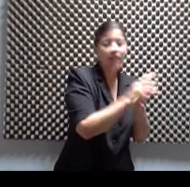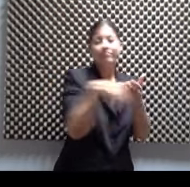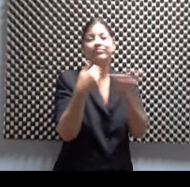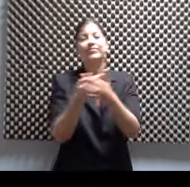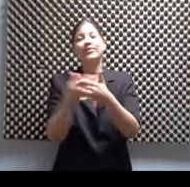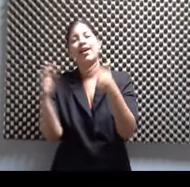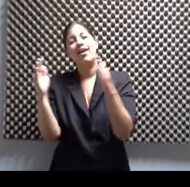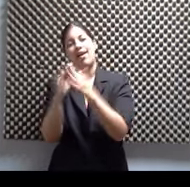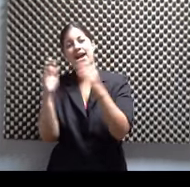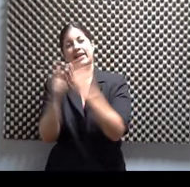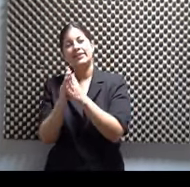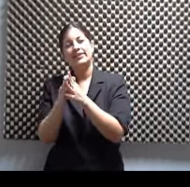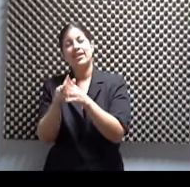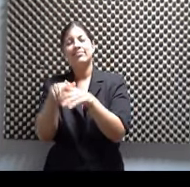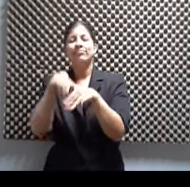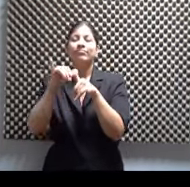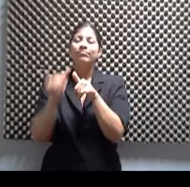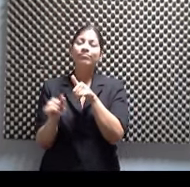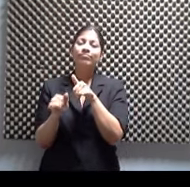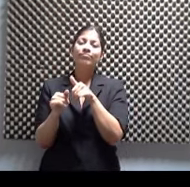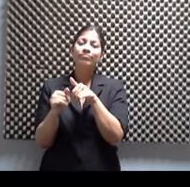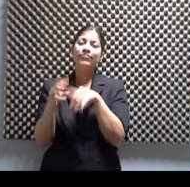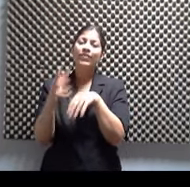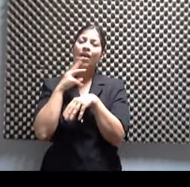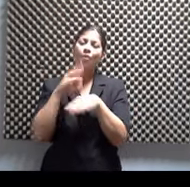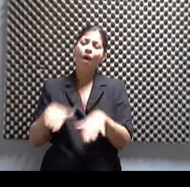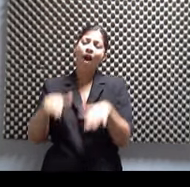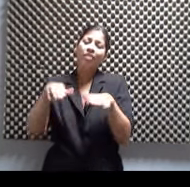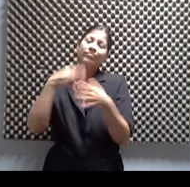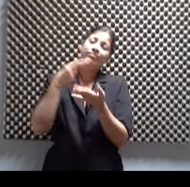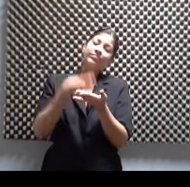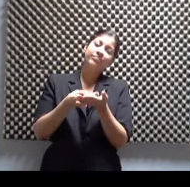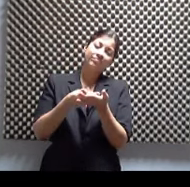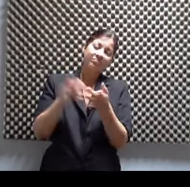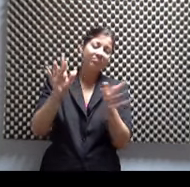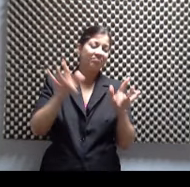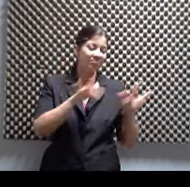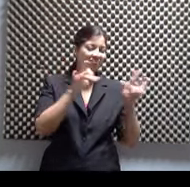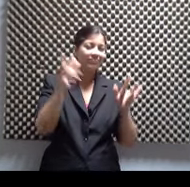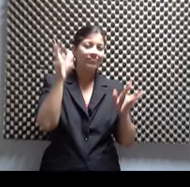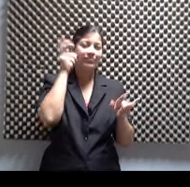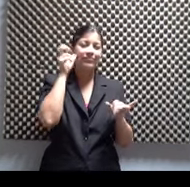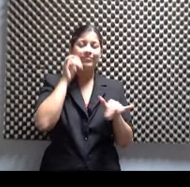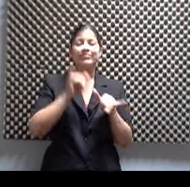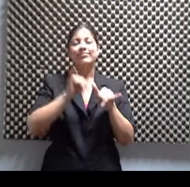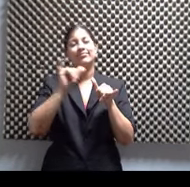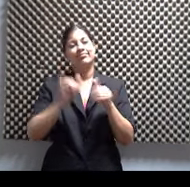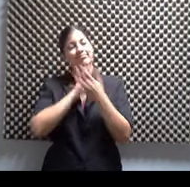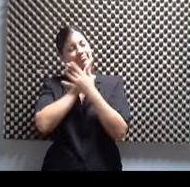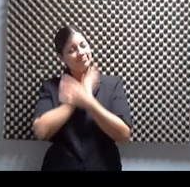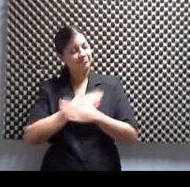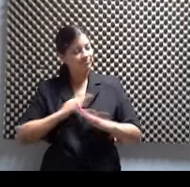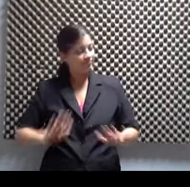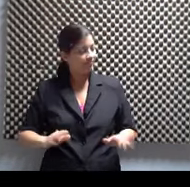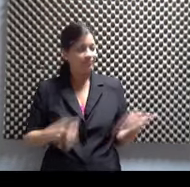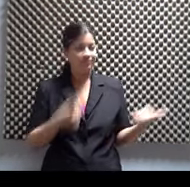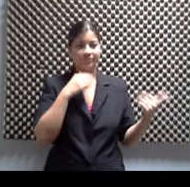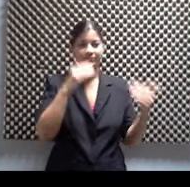decibeles. Es una excelente producción independiente también de Brenda. En el otro caso tenemos la número 8. Ah.